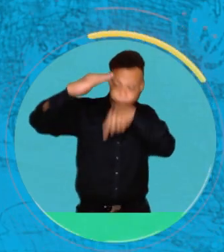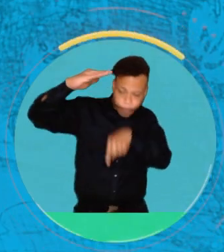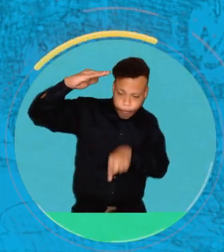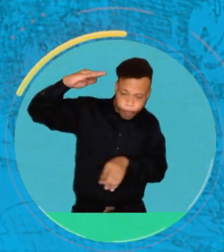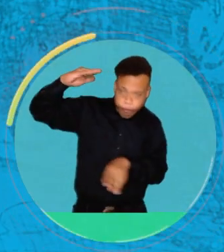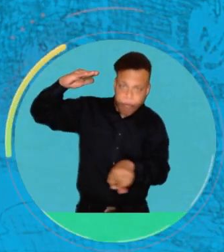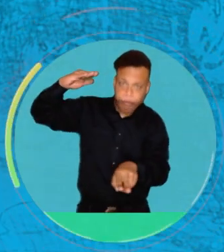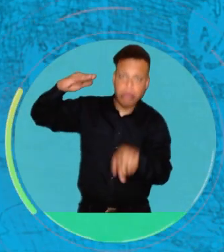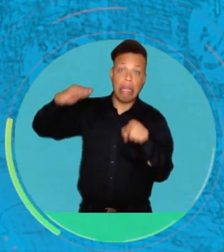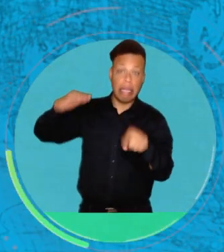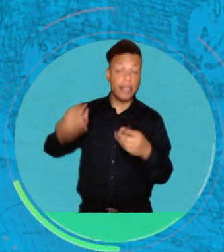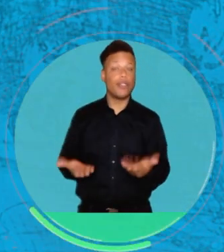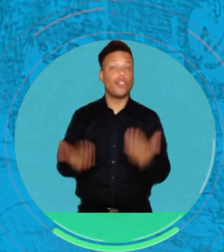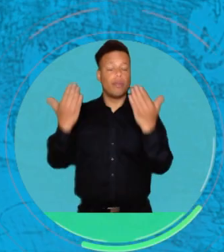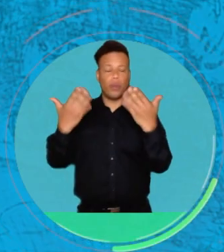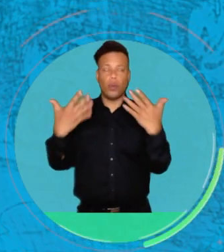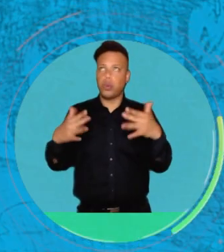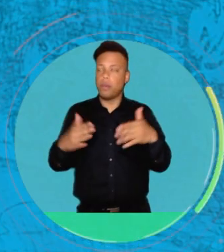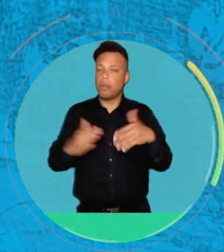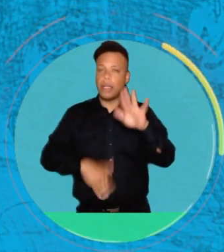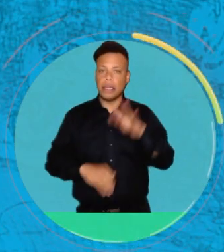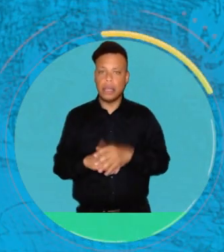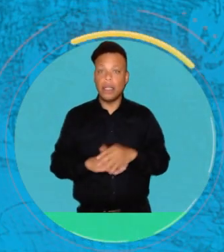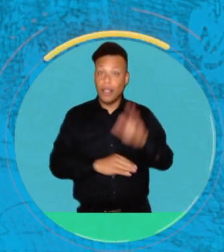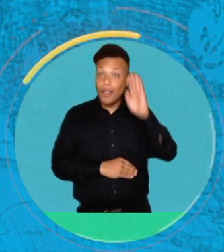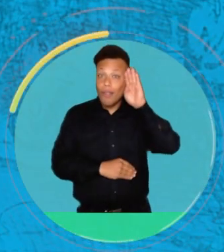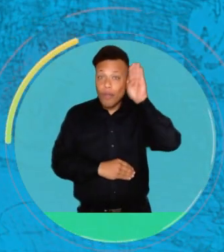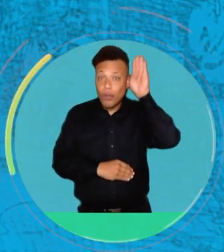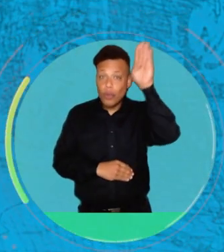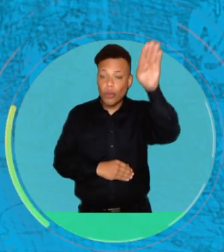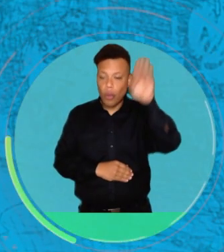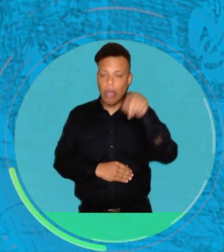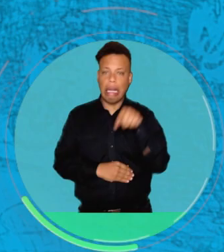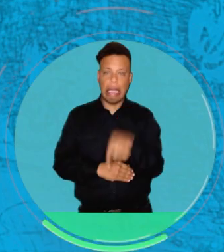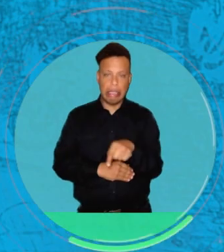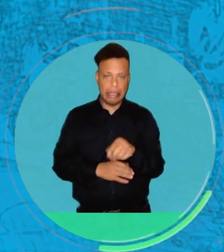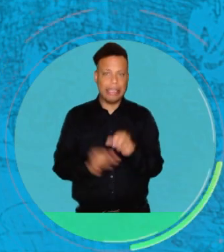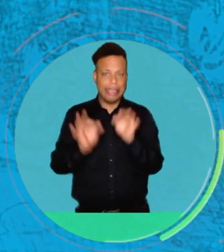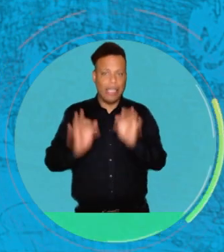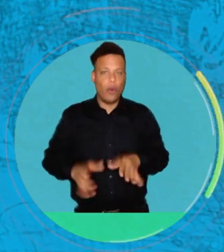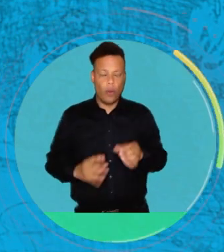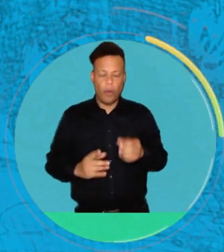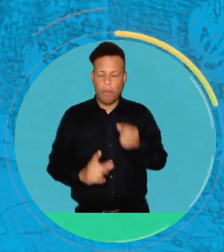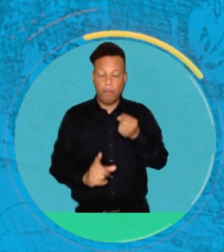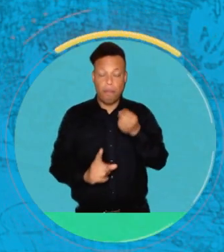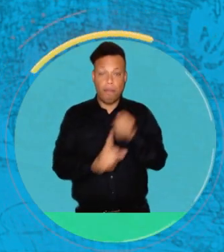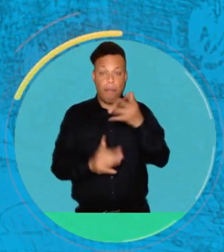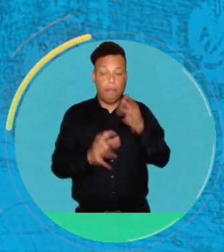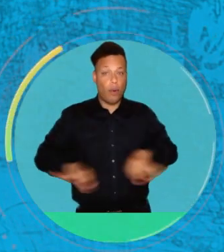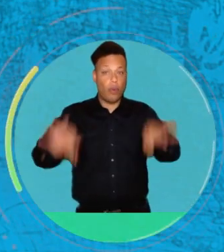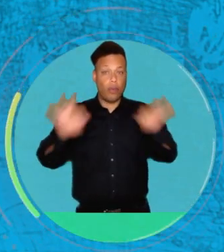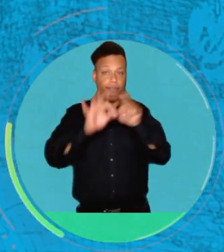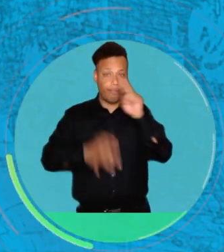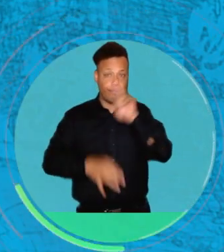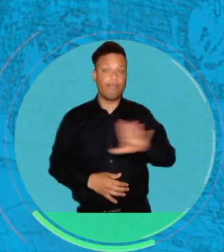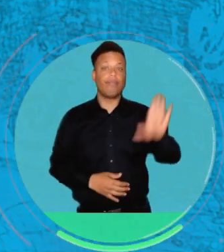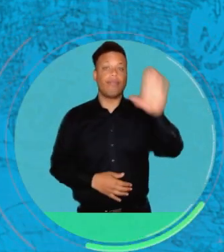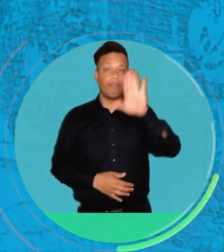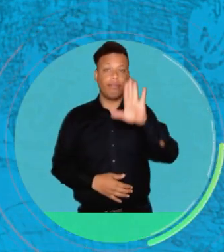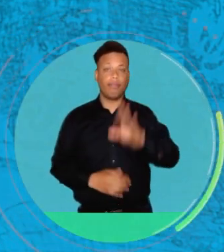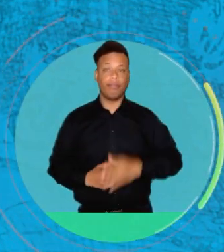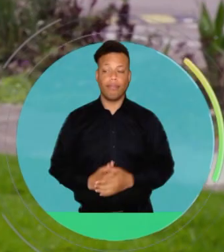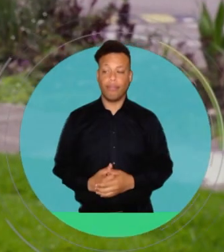vital y es un recurso que a largo plazo va a acoger una mayor importancia a nivel